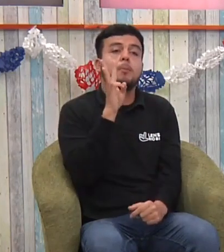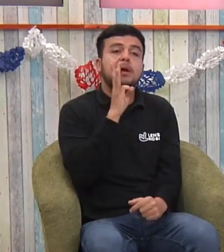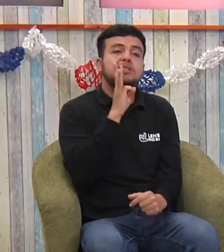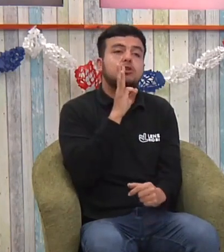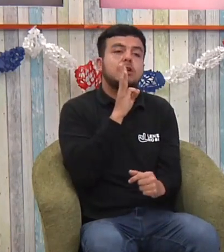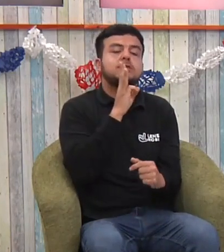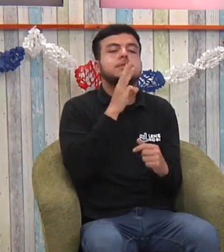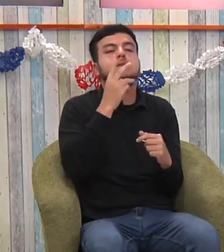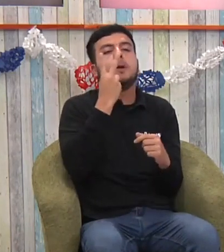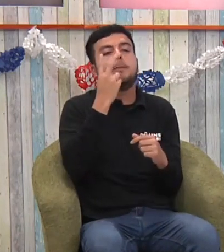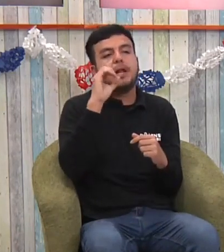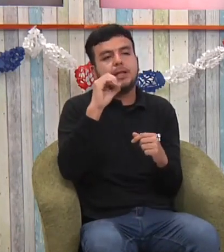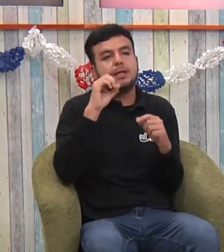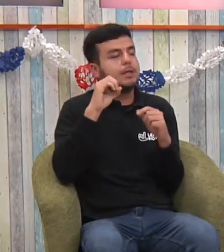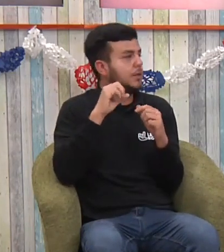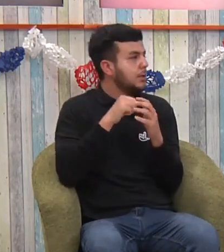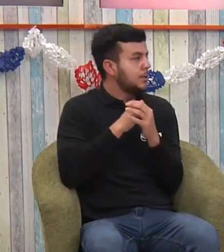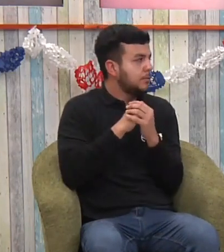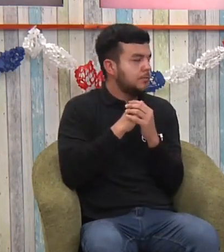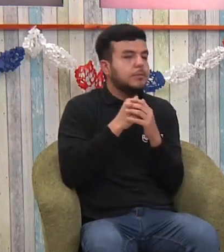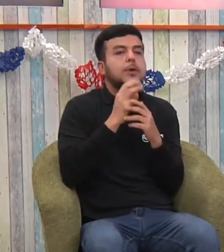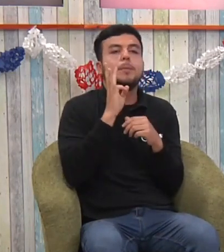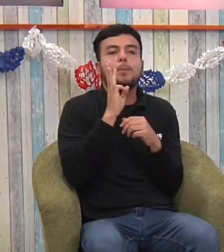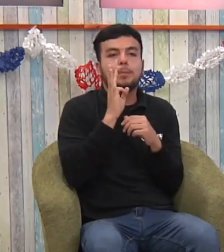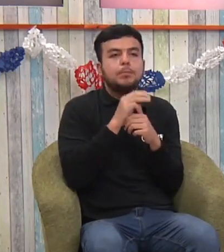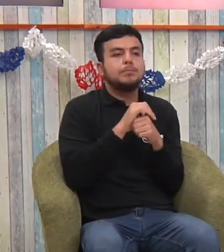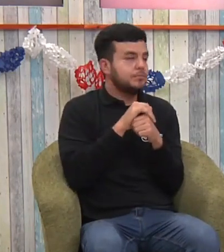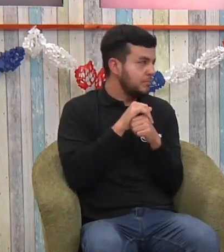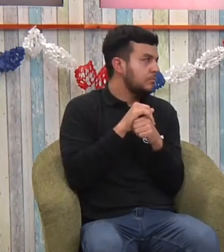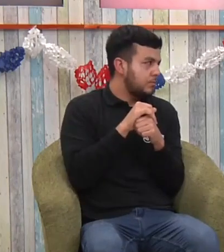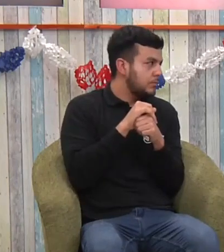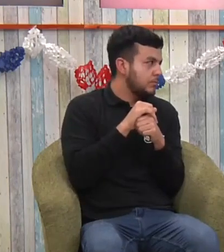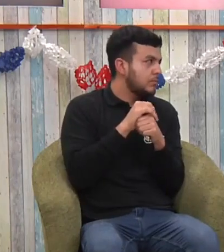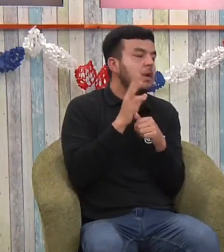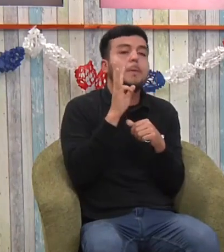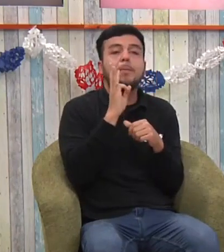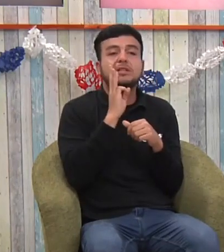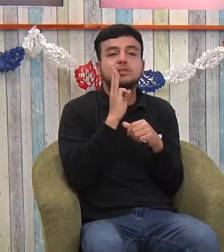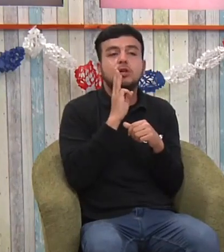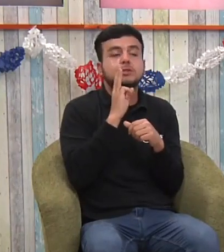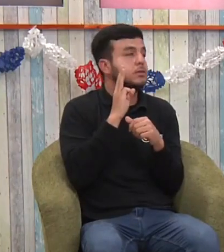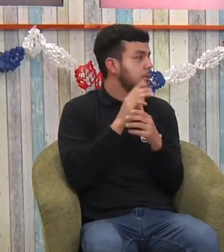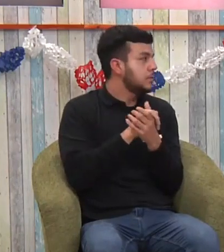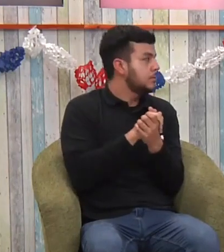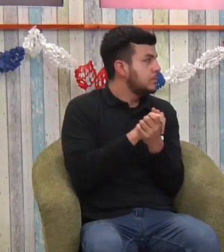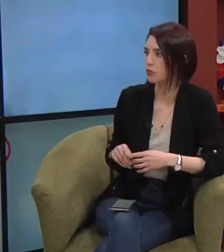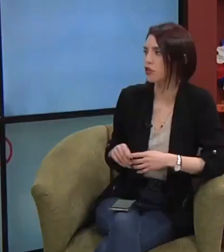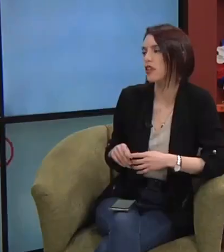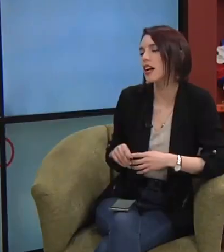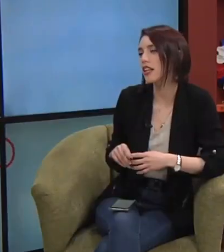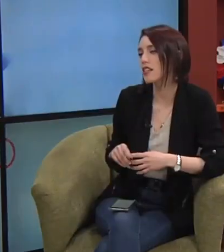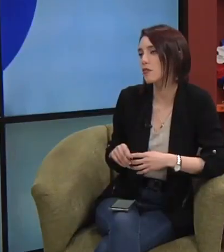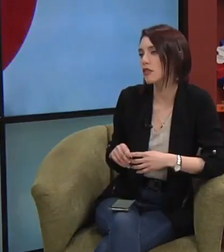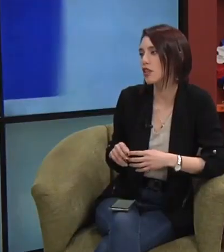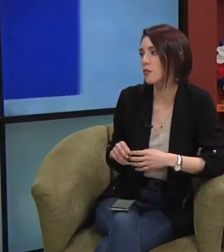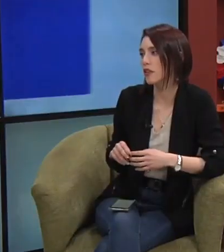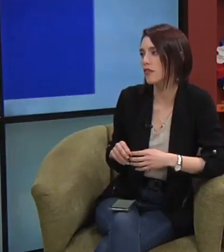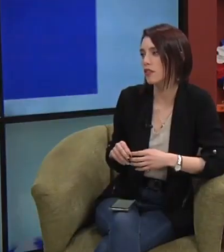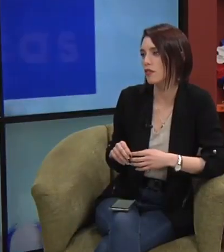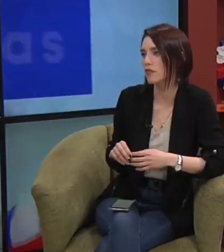trabajo en la educación y así las personas sordas puedan acceder a la información por eso les agradecemos ¿Nuestra casa? ¿Cómo